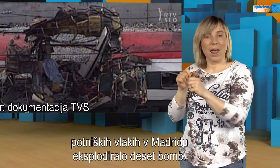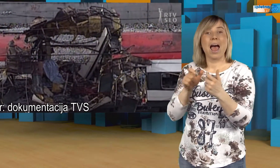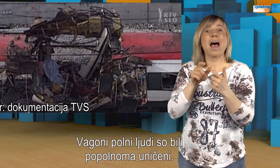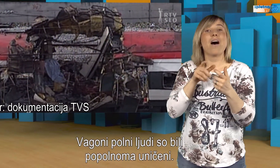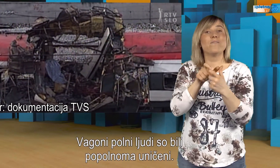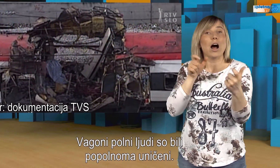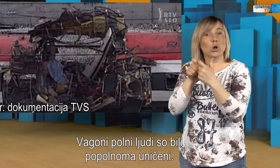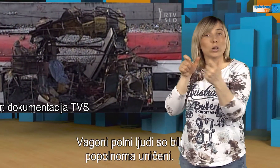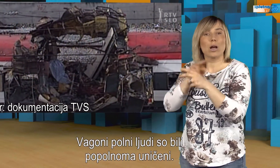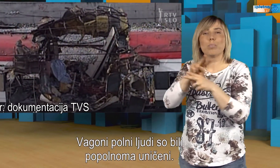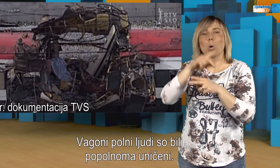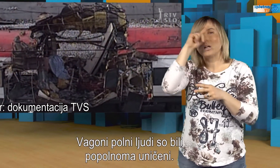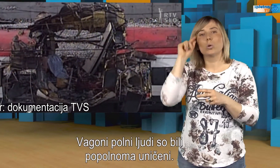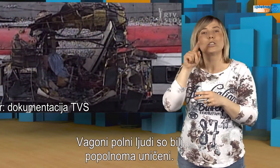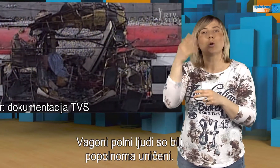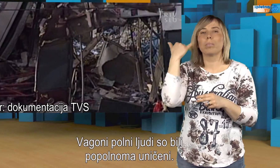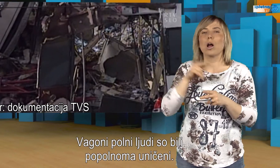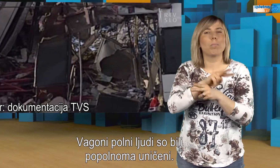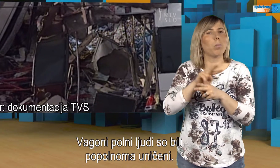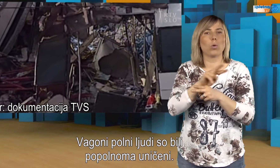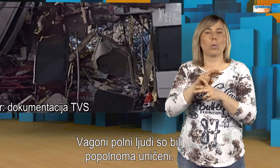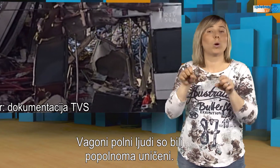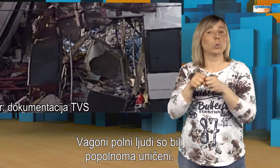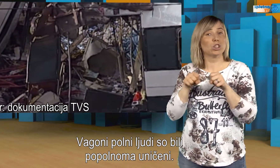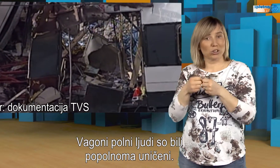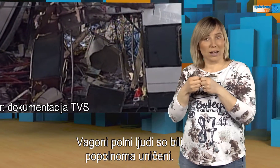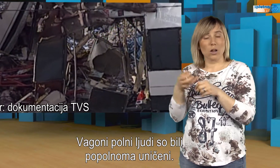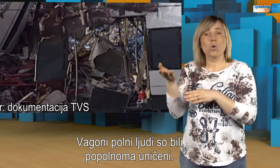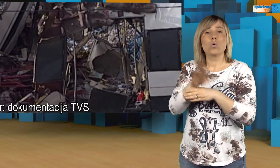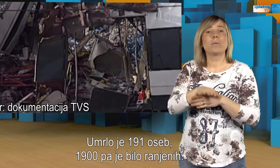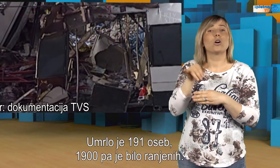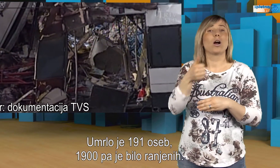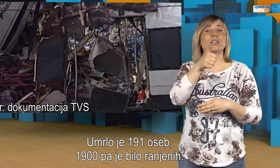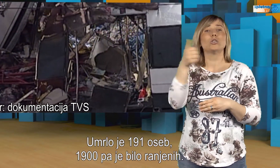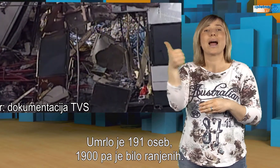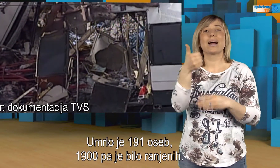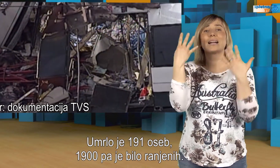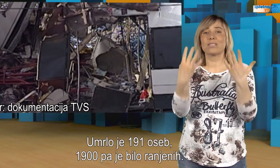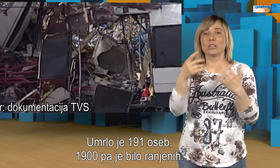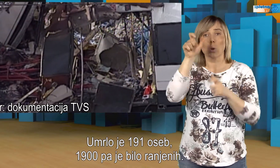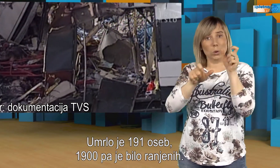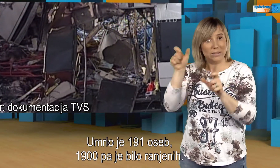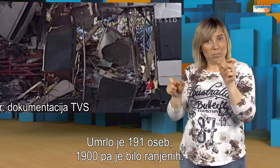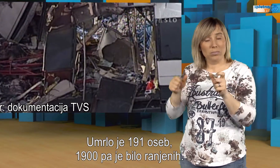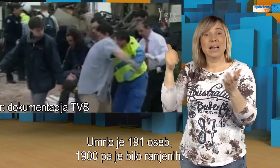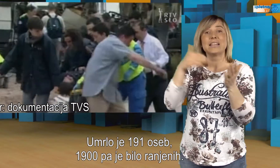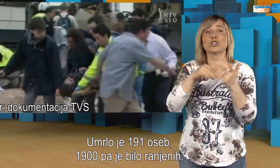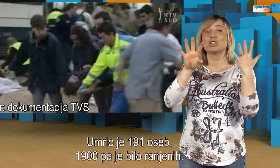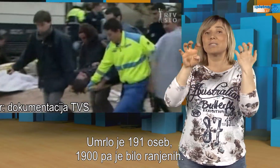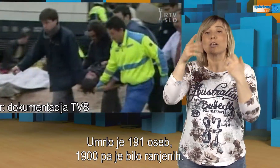Vagoni polni ljudi so bili popolnoma uničeni. Umrlo je 191 oseb, 1900 pa je